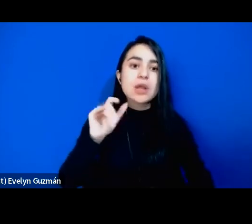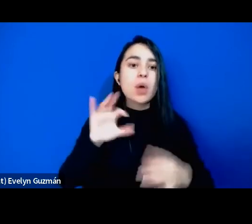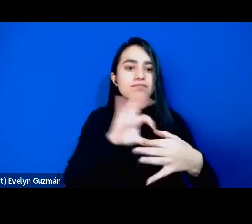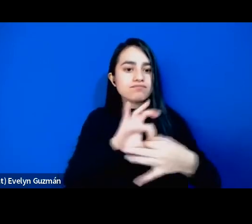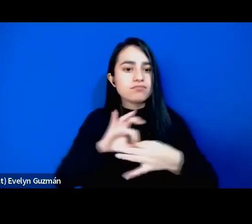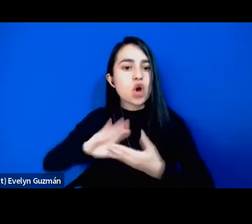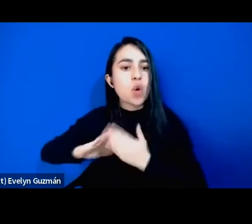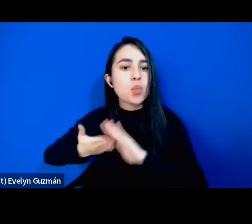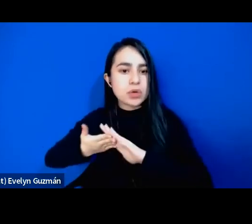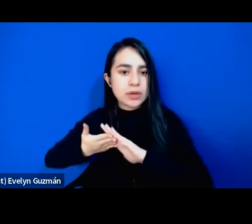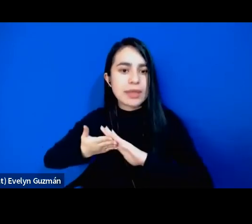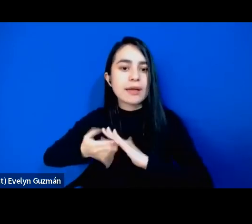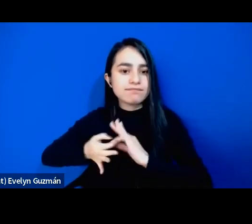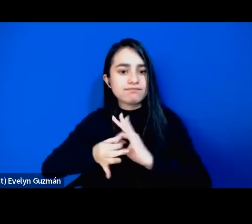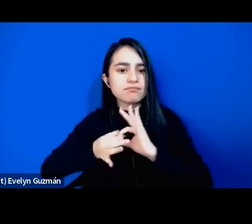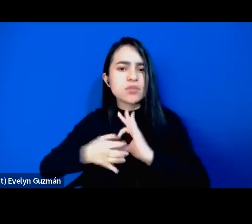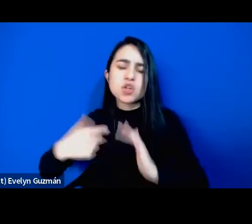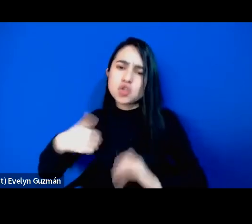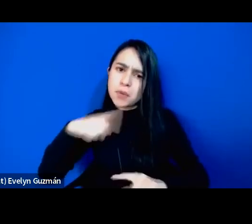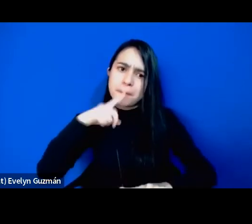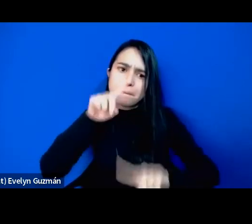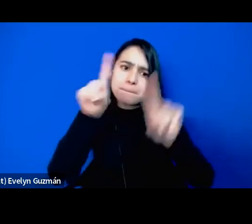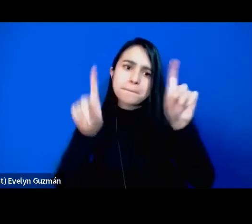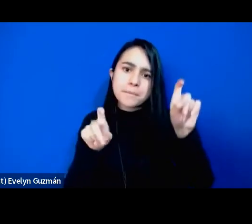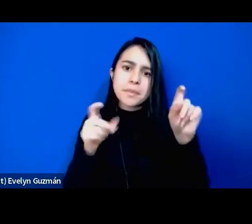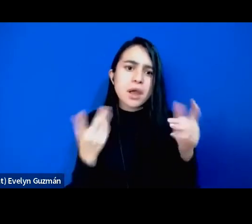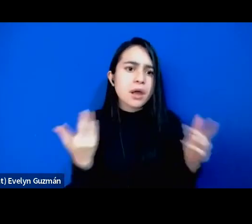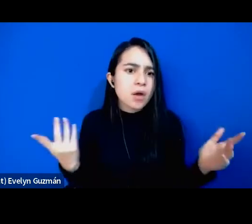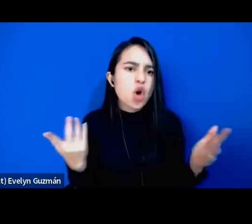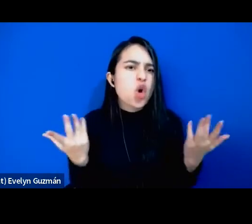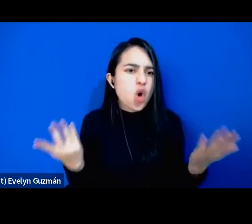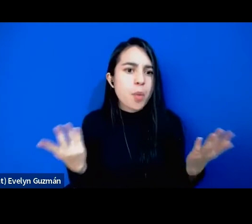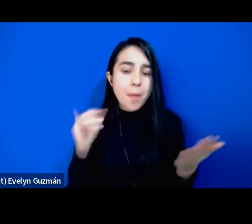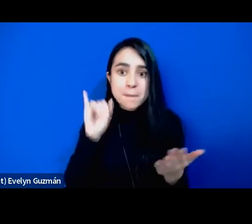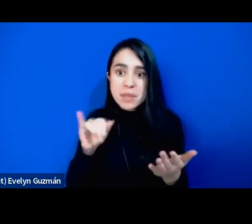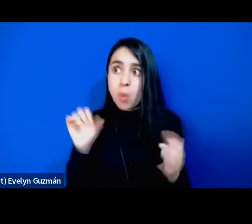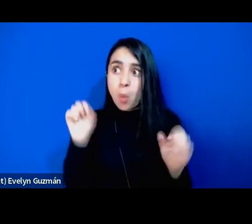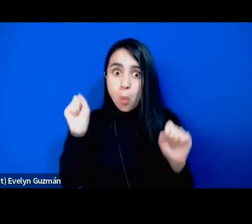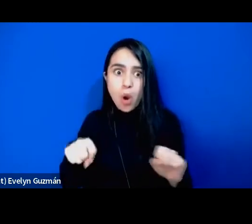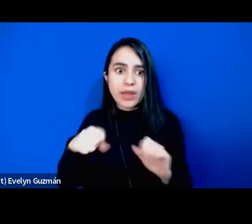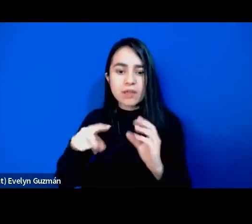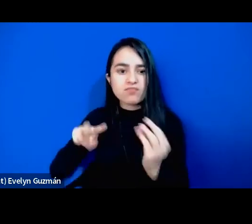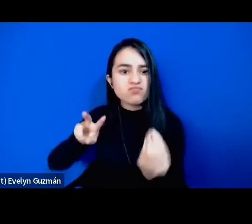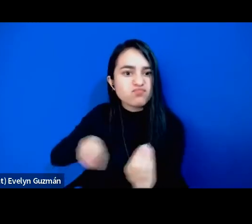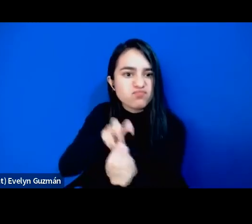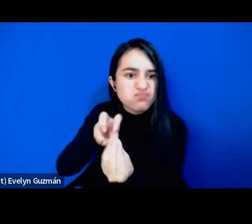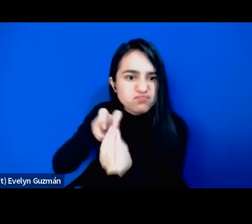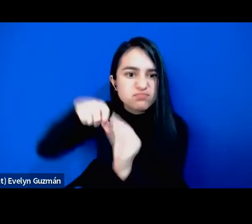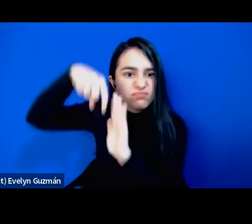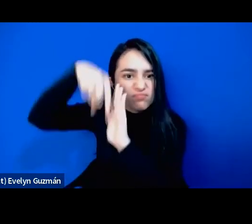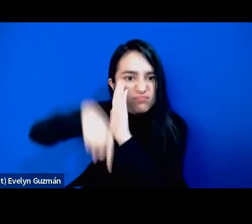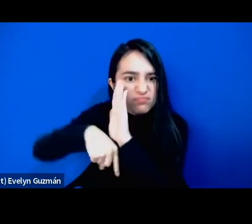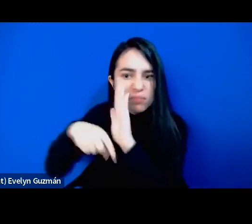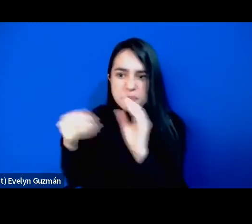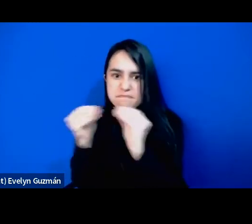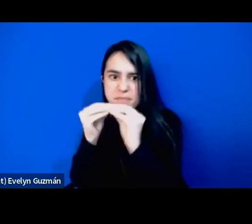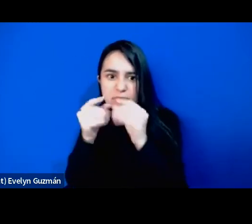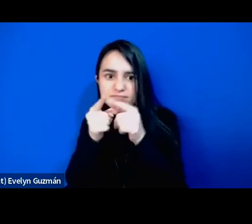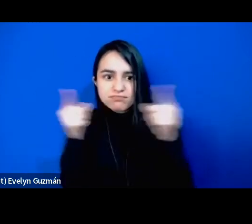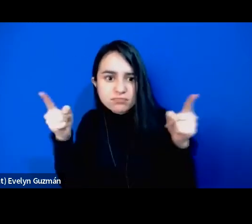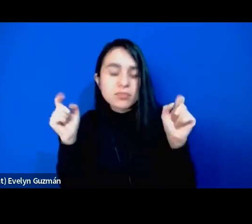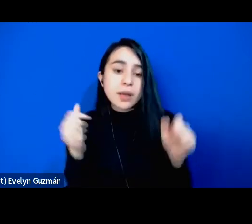Yo me pregunto si podemos etnografiar esto mucho más amplio, sin la condición de que